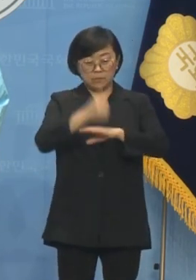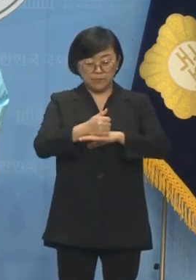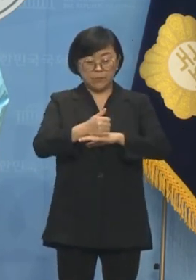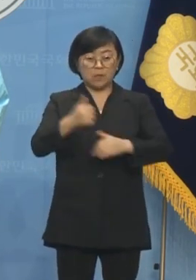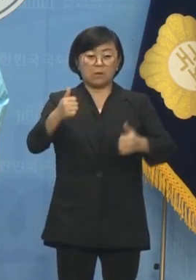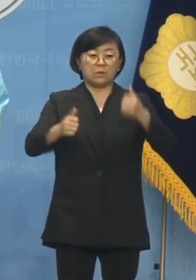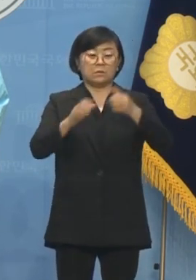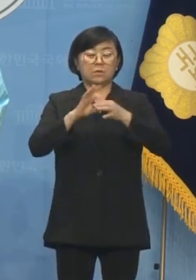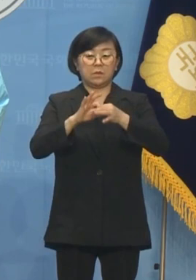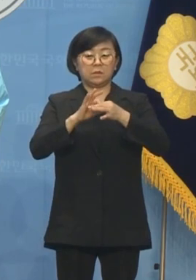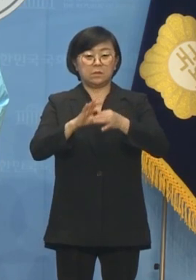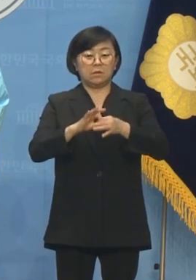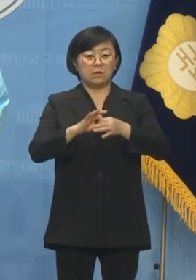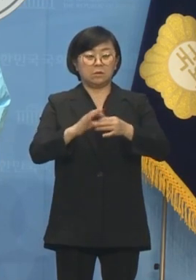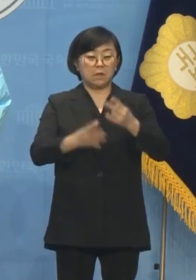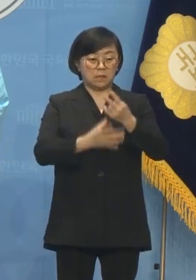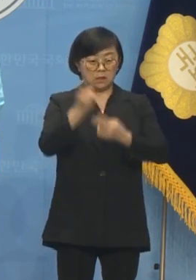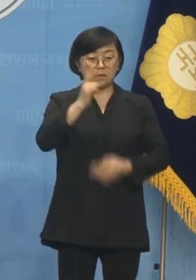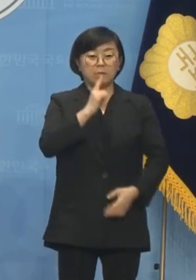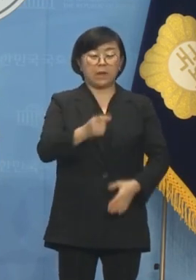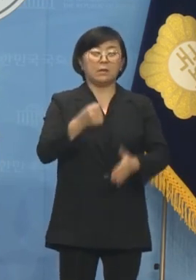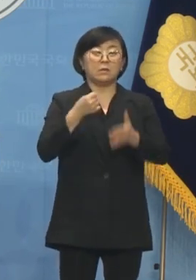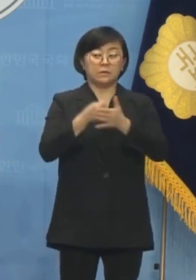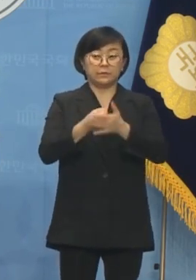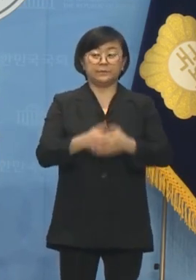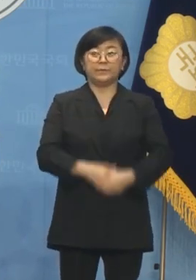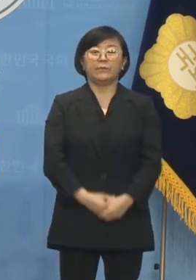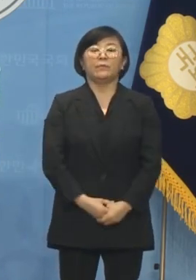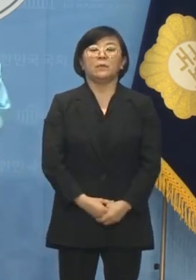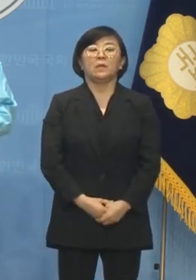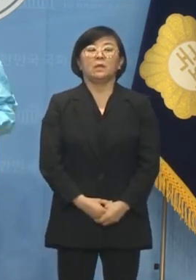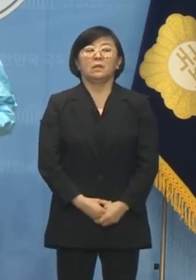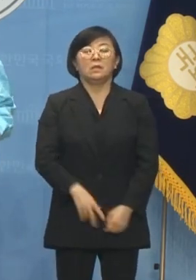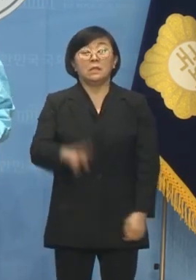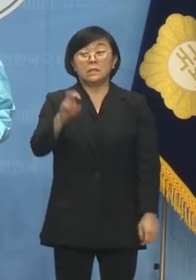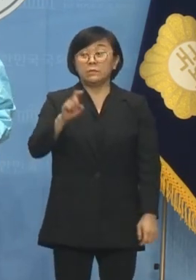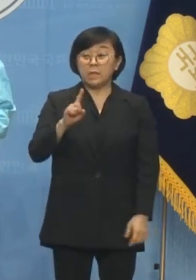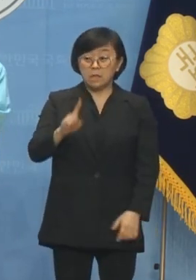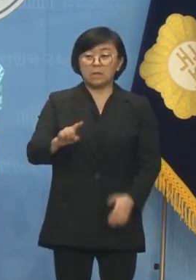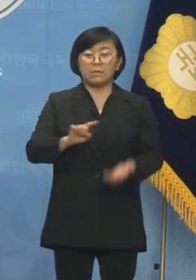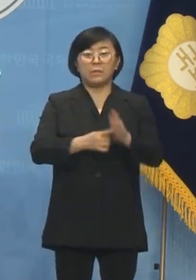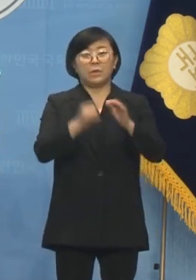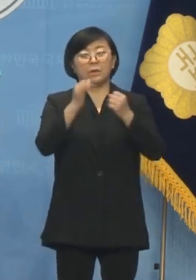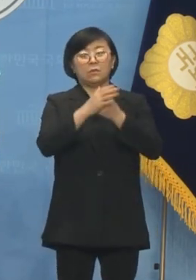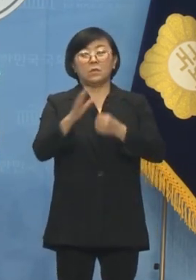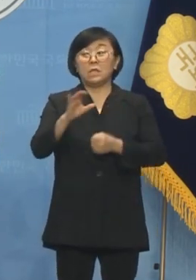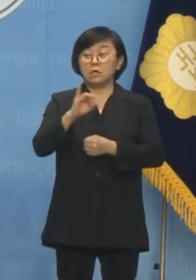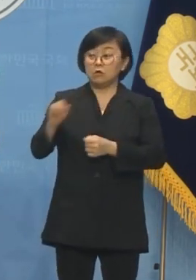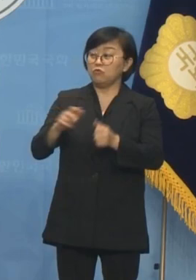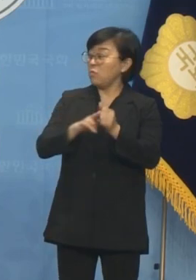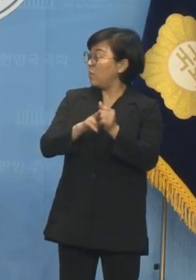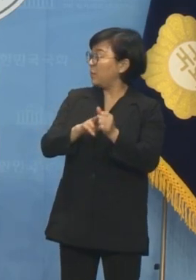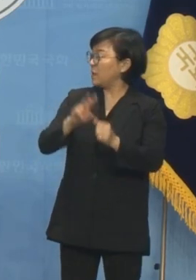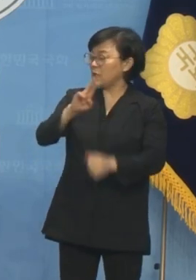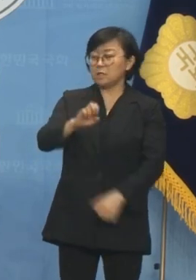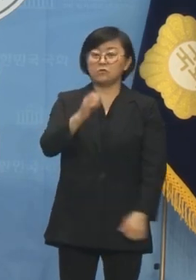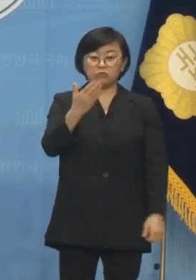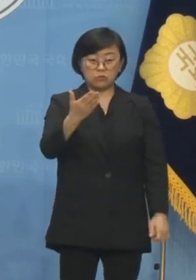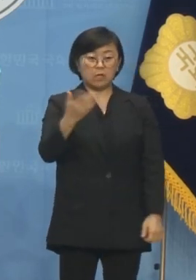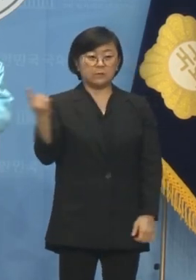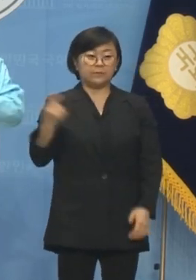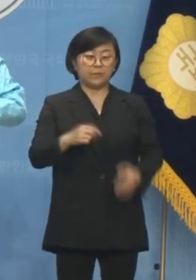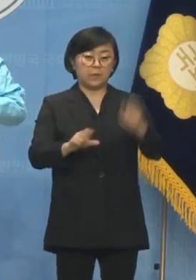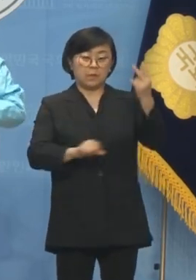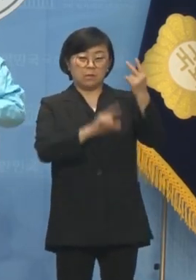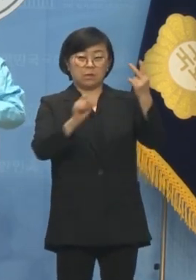통해서 단일화하자라고 결론을 냈었습니다. 그래서 21일 날 발표를 하고 이상규보는 29일 날 2월